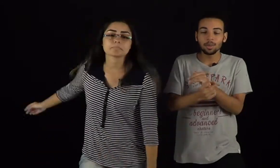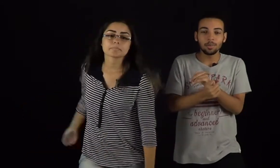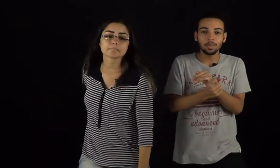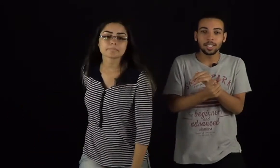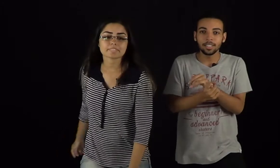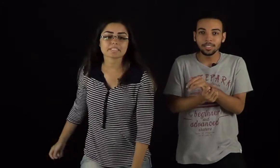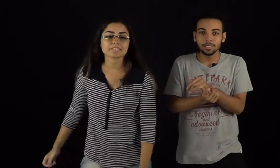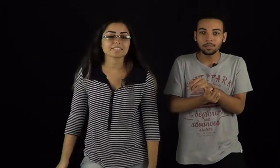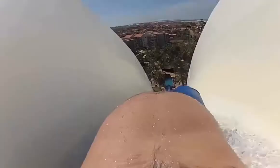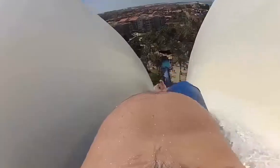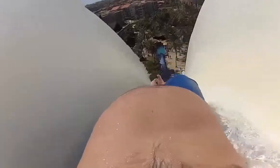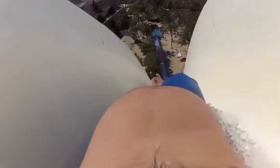tobogã.